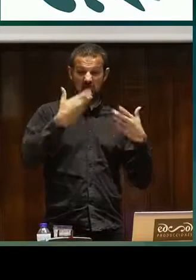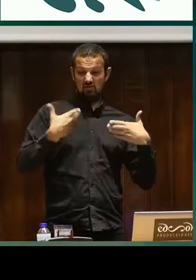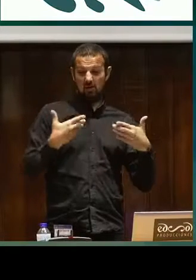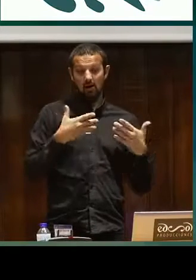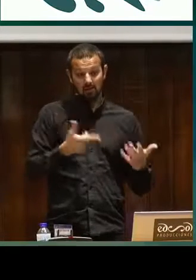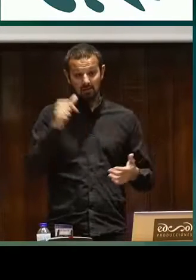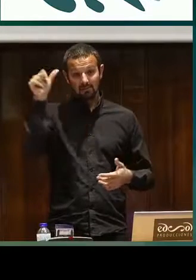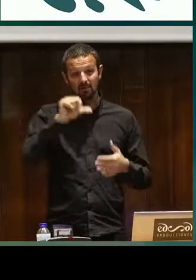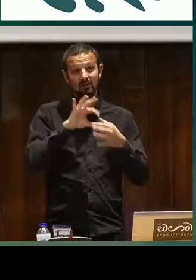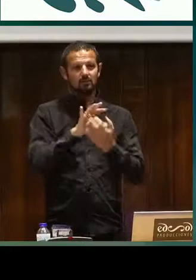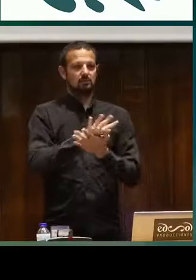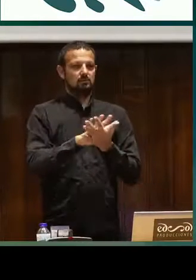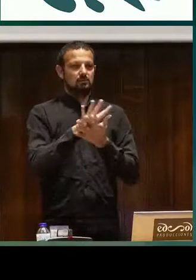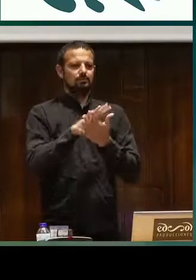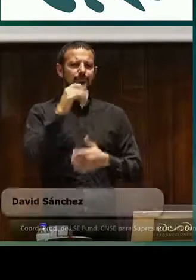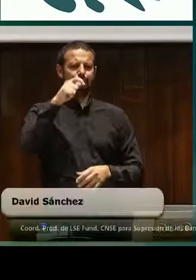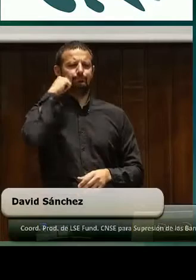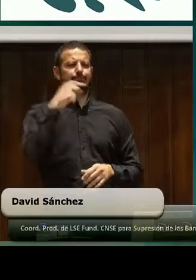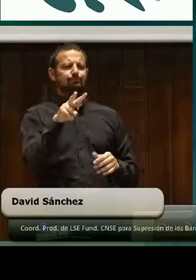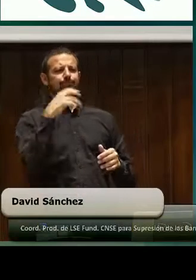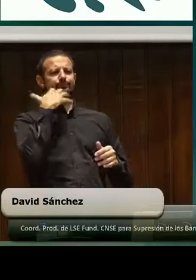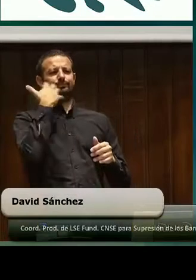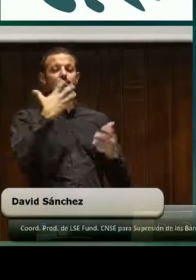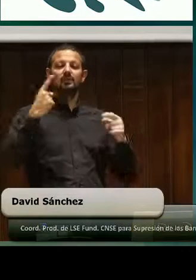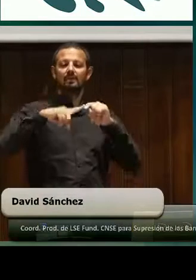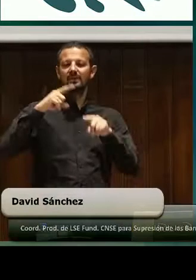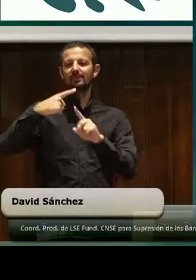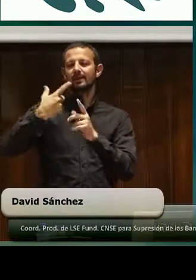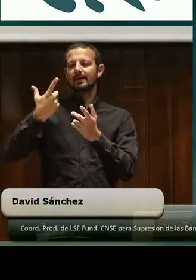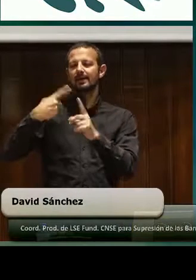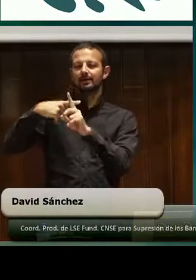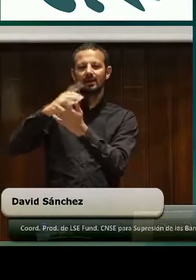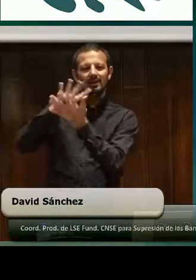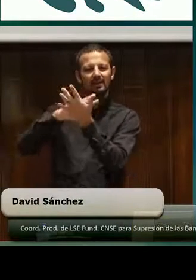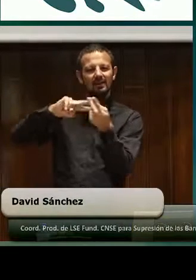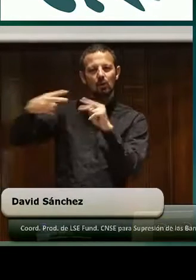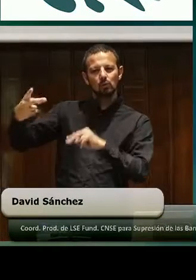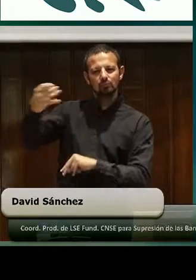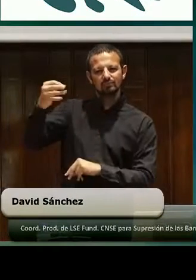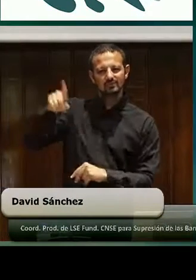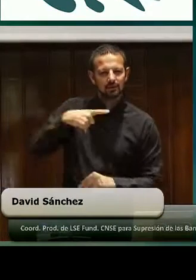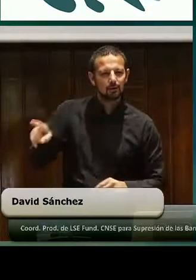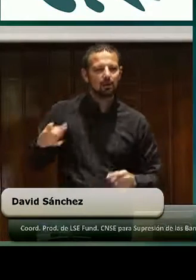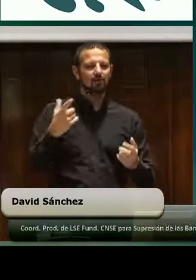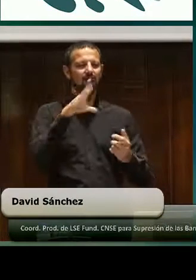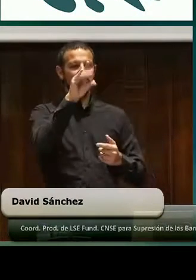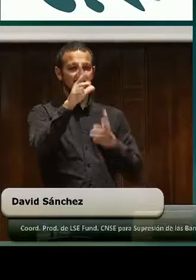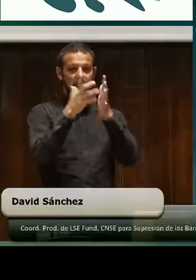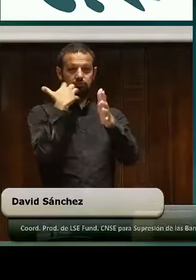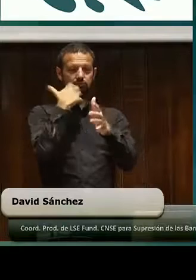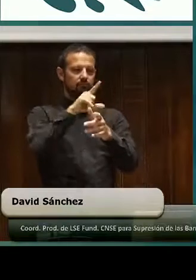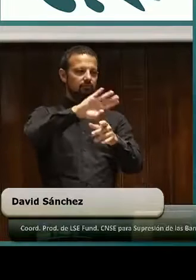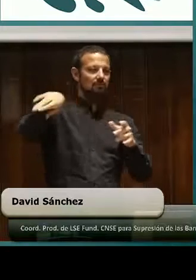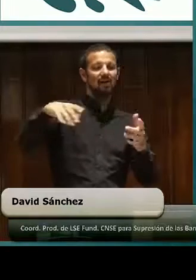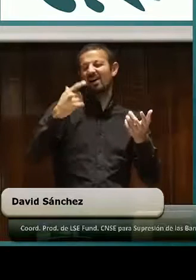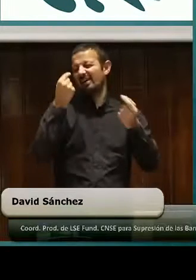desde hace bastante tiempo se pueden ver películas con su titulado, pero además ahora aportamos una nueva característica que es la